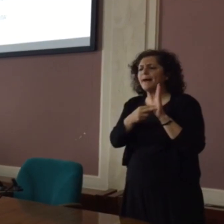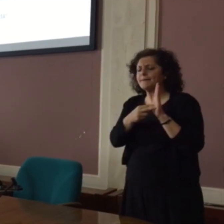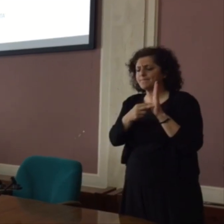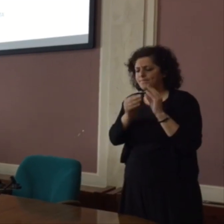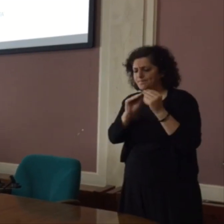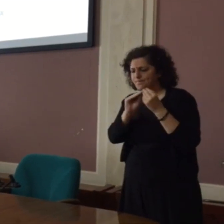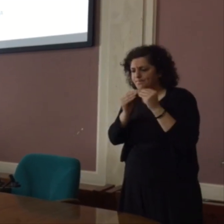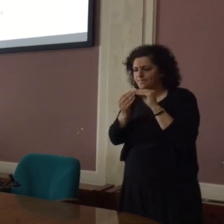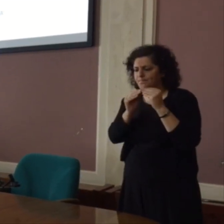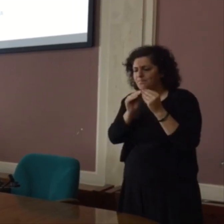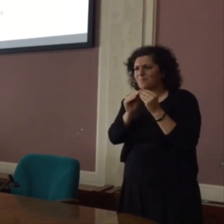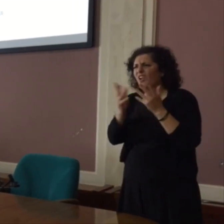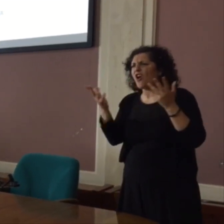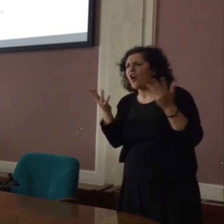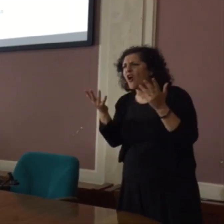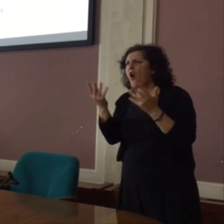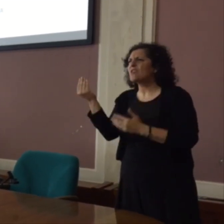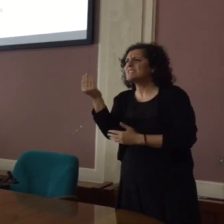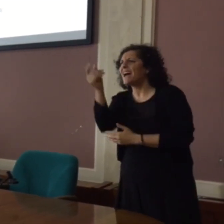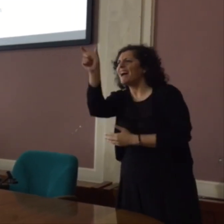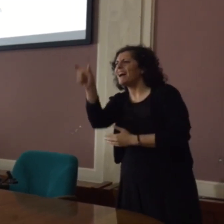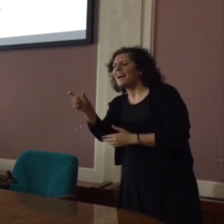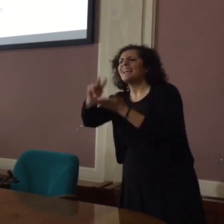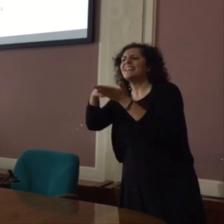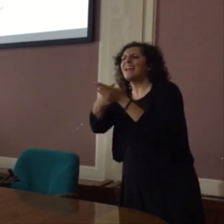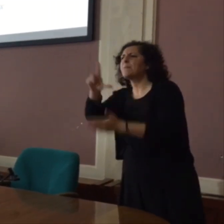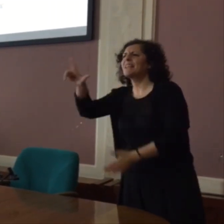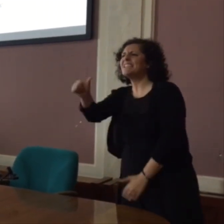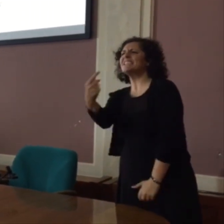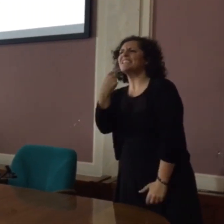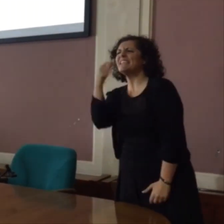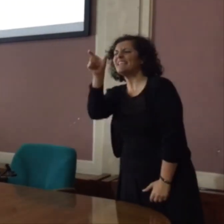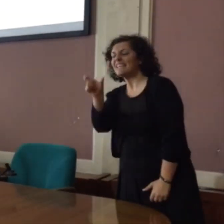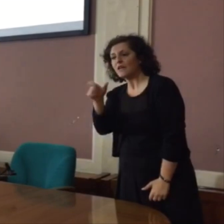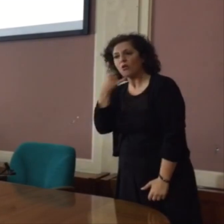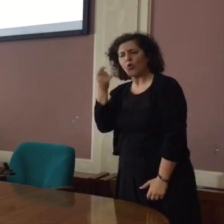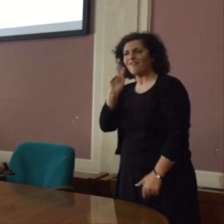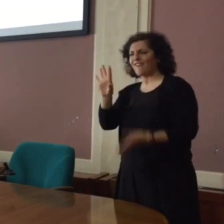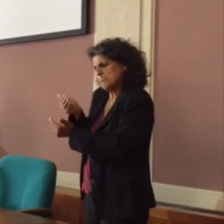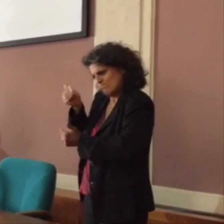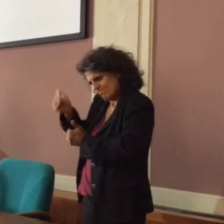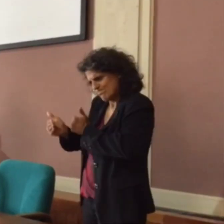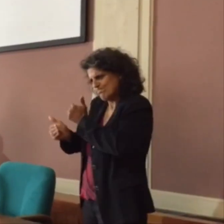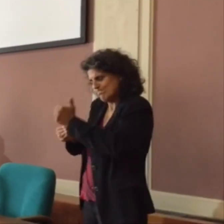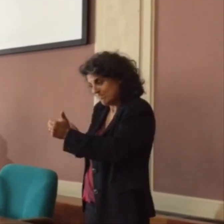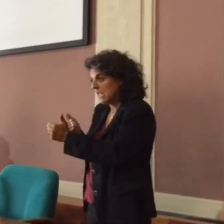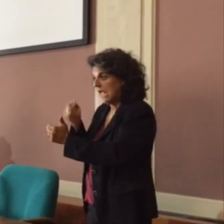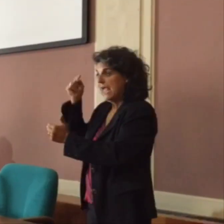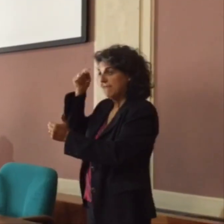cosa sia un interprete di lingua di segno. ...troppo spesso anche la nostra... ...la lingua dei seni,